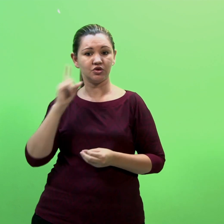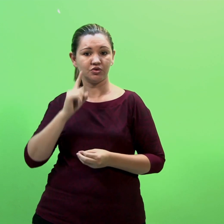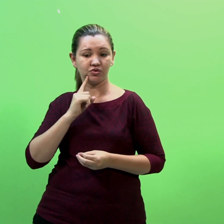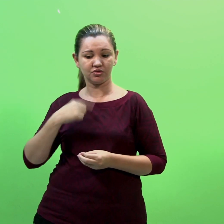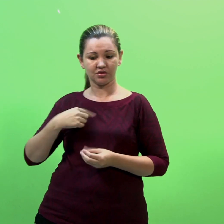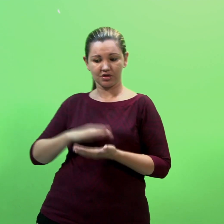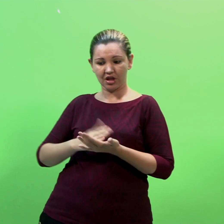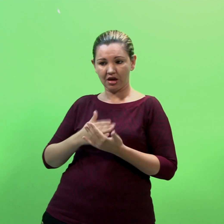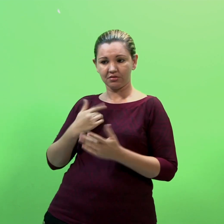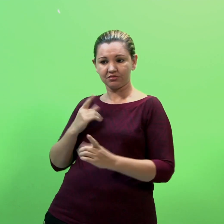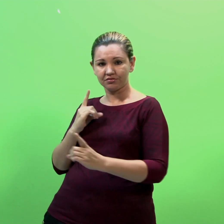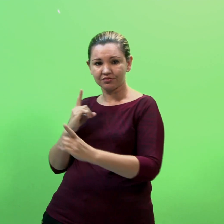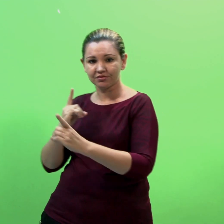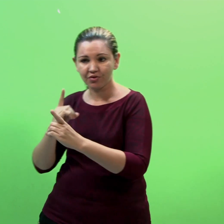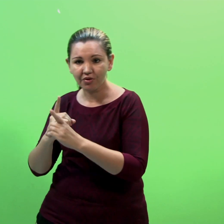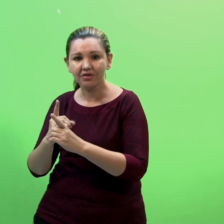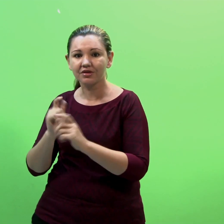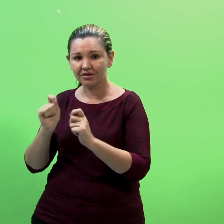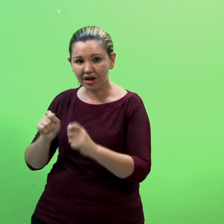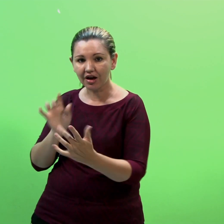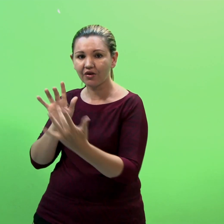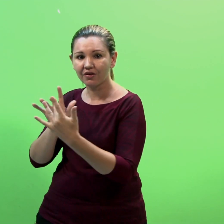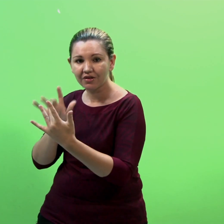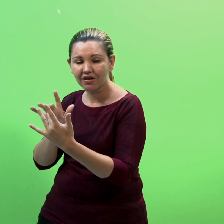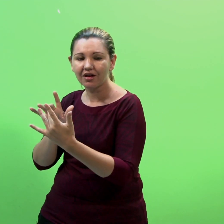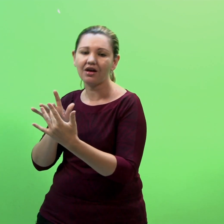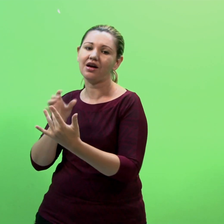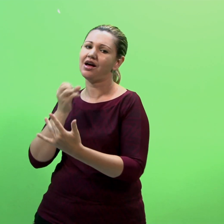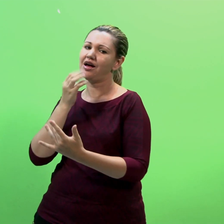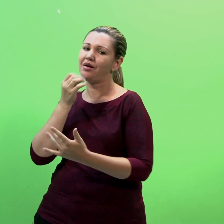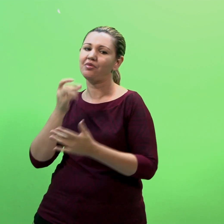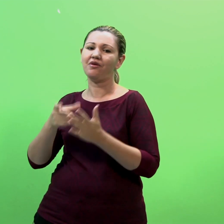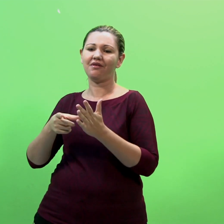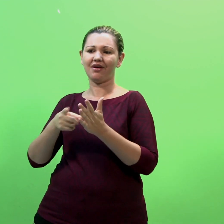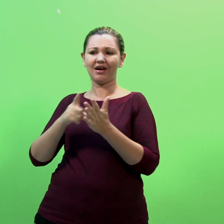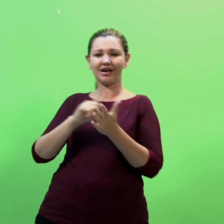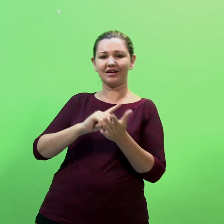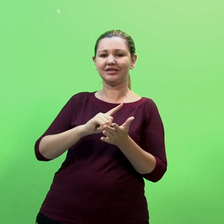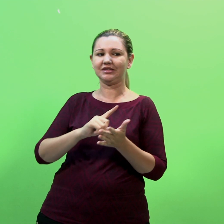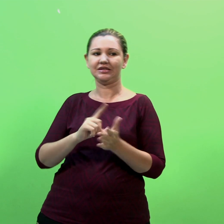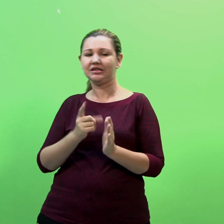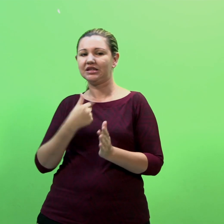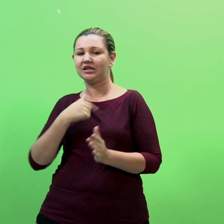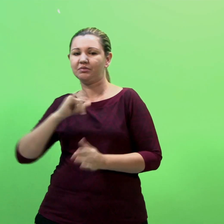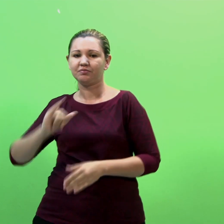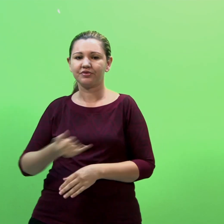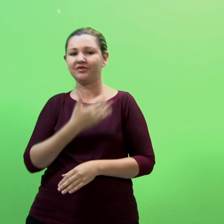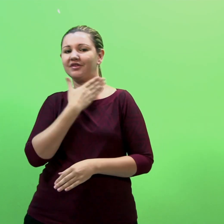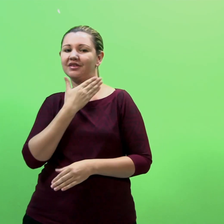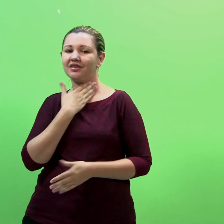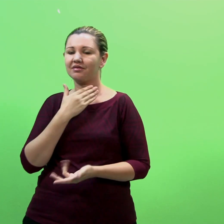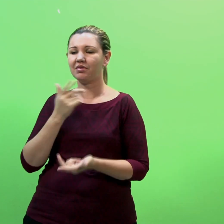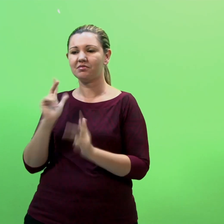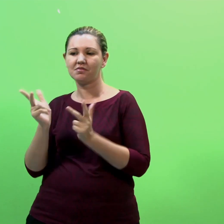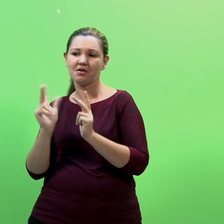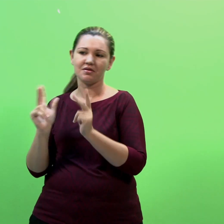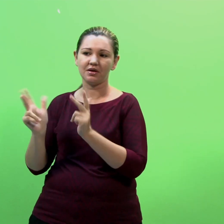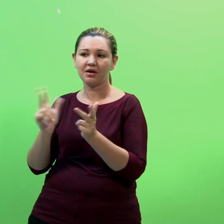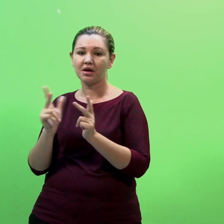público surdo e o intérprete de Libras Além da oportunidade, no momento, é interessante que o intérprete bata um